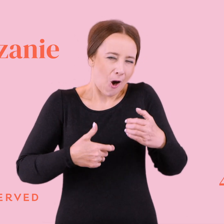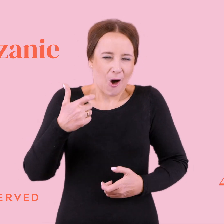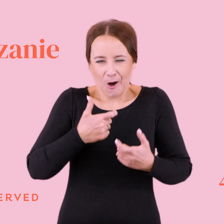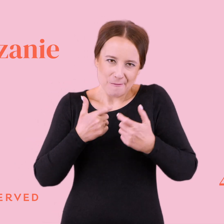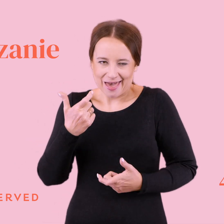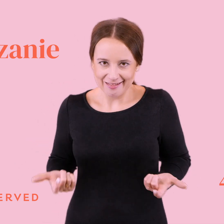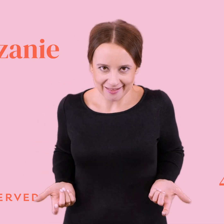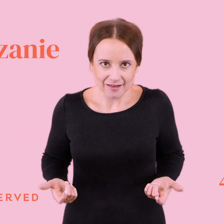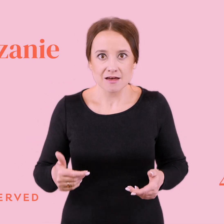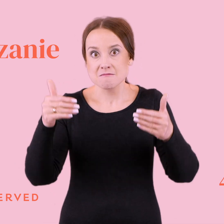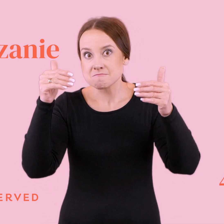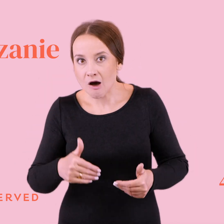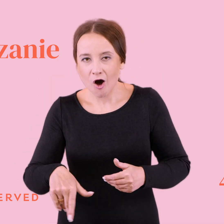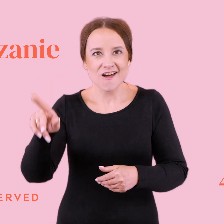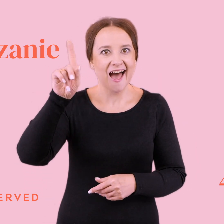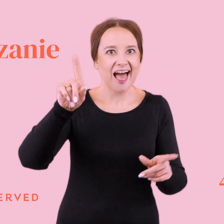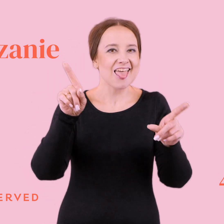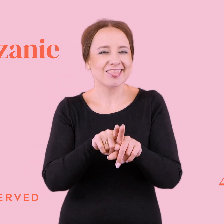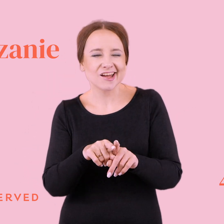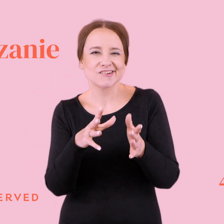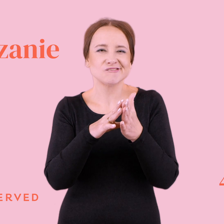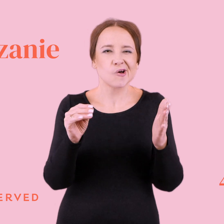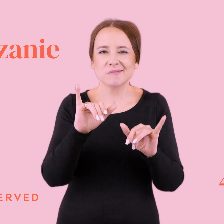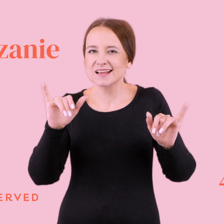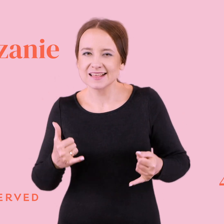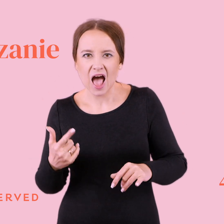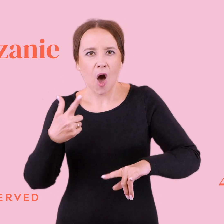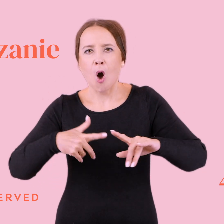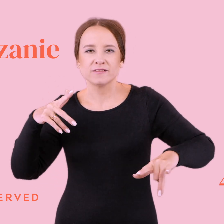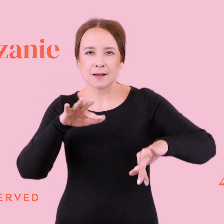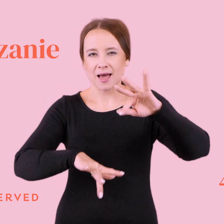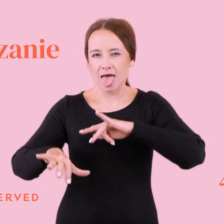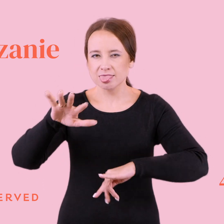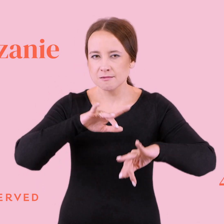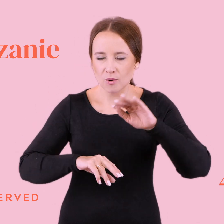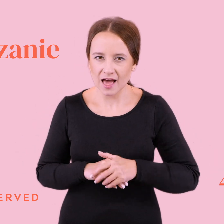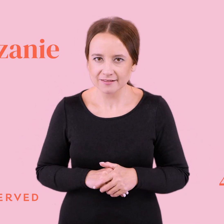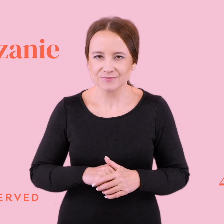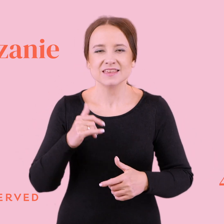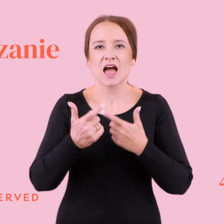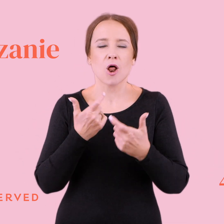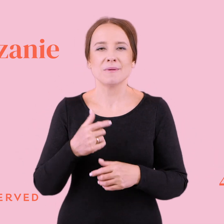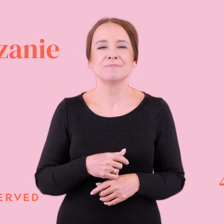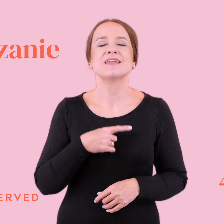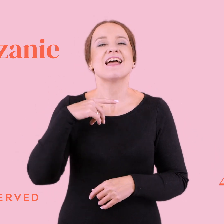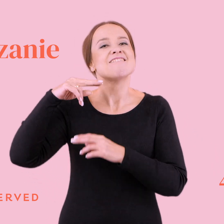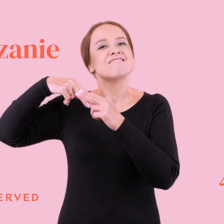może taką przybierać, ale może też mieć formę taką po prostu takiej ostrej manipulacji. Jak robi to wirek-świrek, albo typ toksyna.